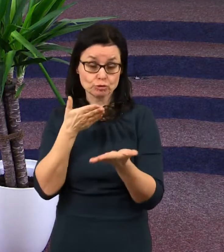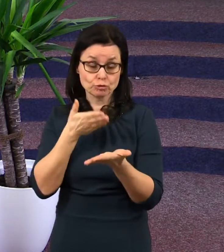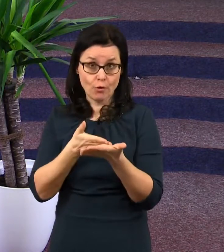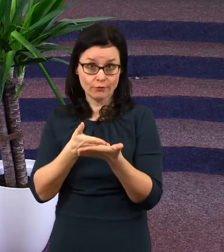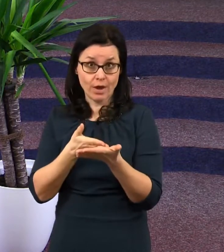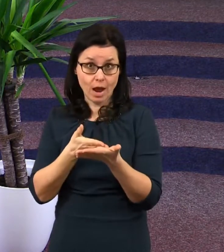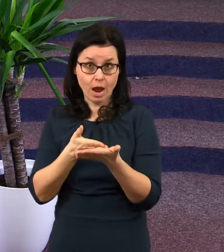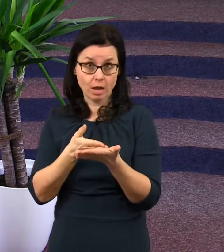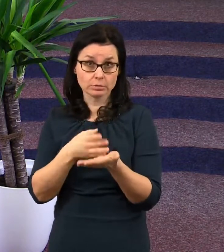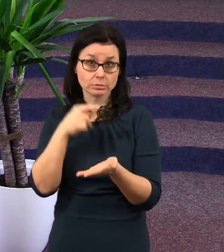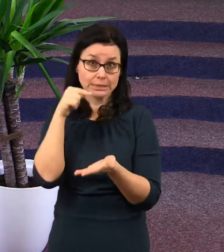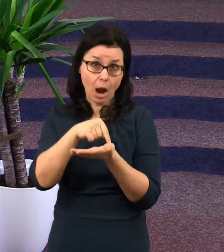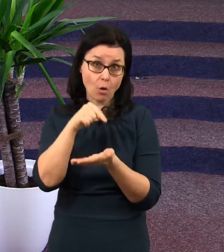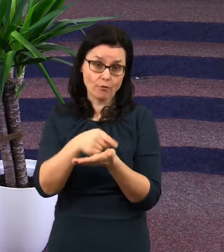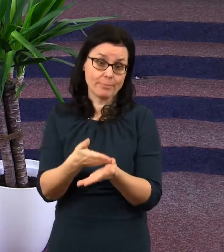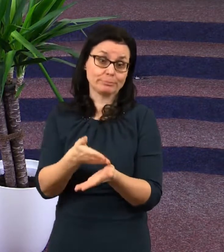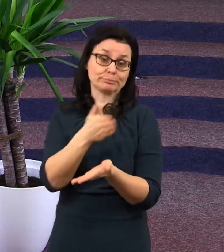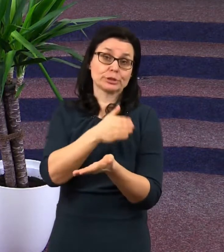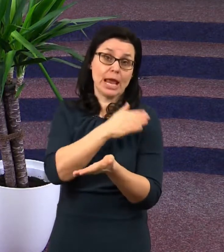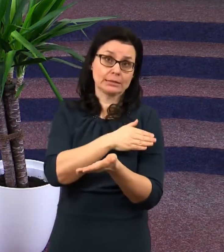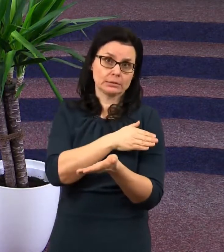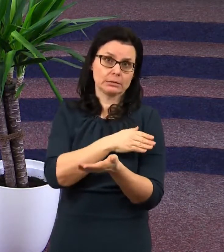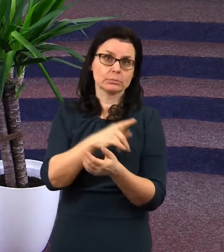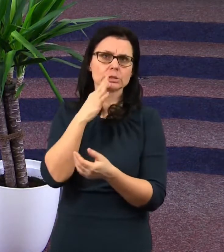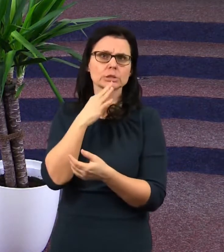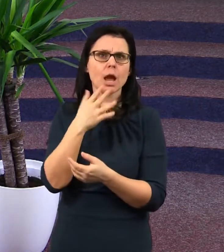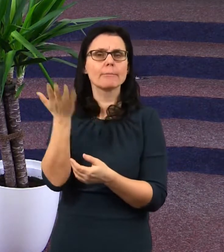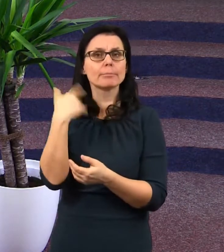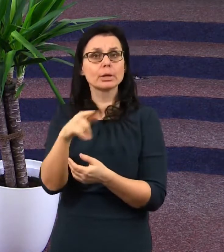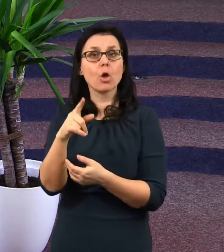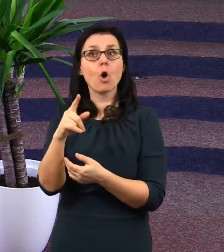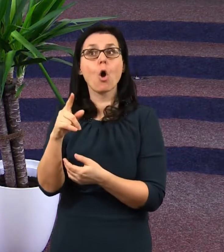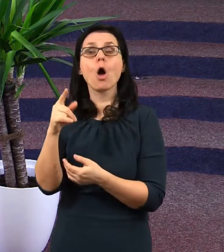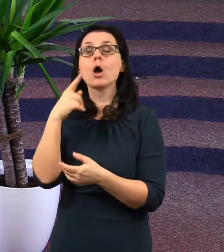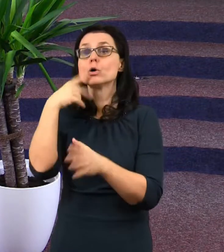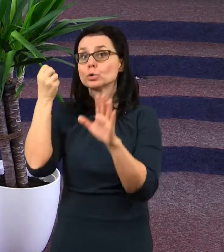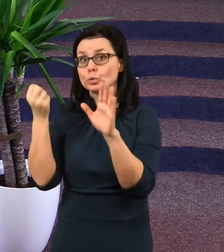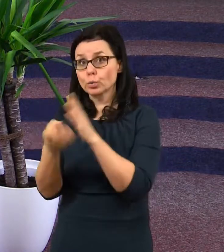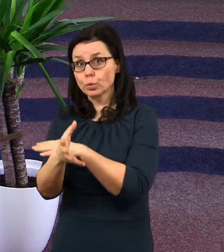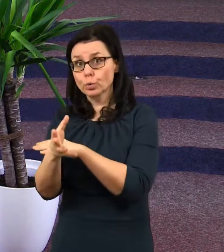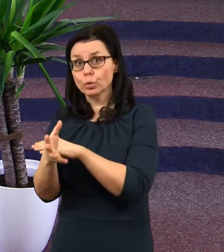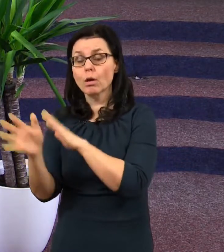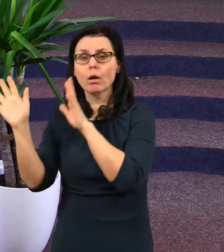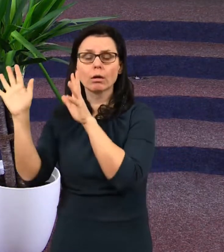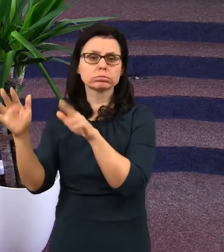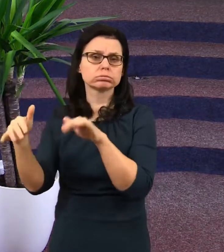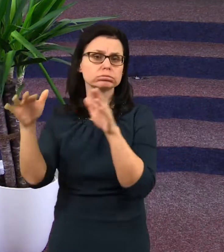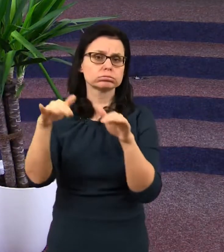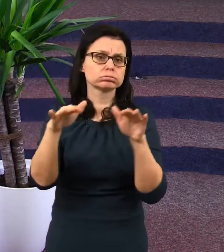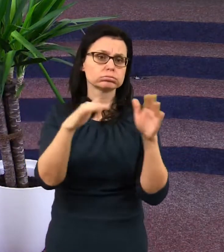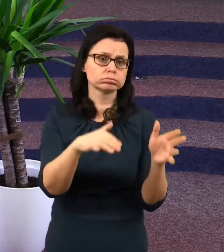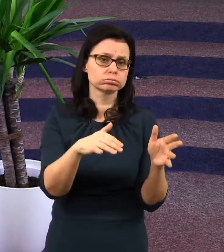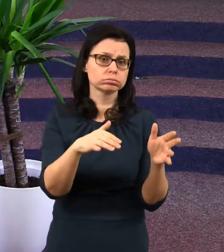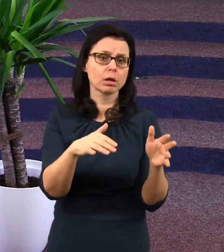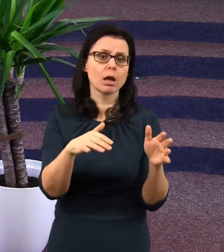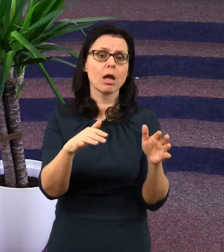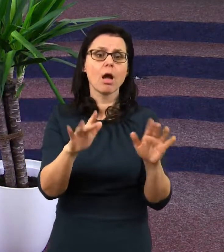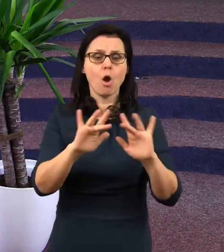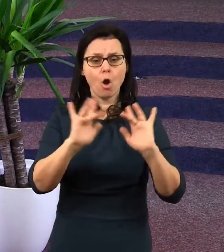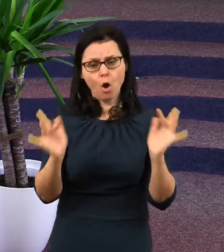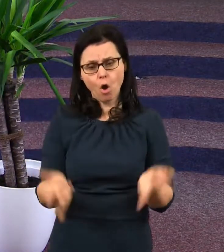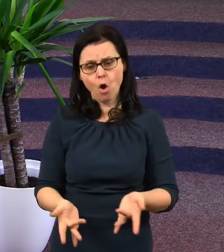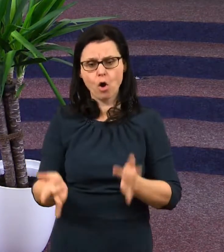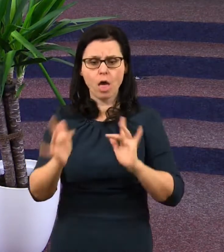tak tam je napsáno, že duch boží vznášel se nad propastí. Země byla nesličná